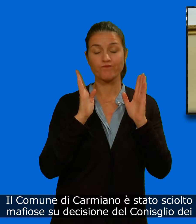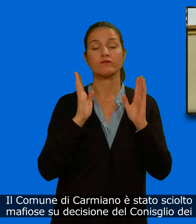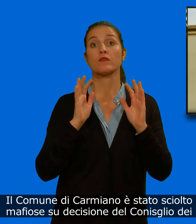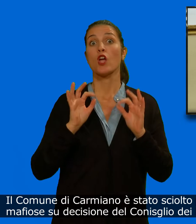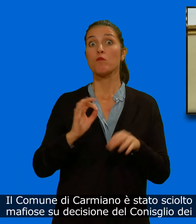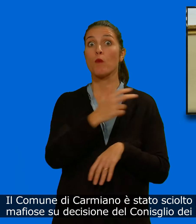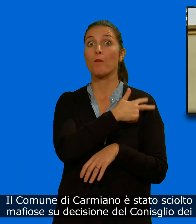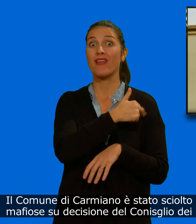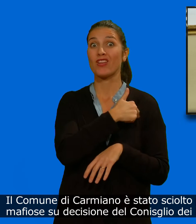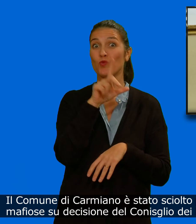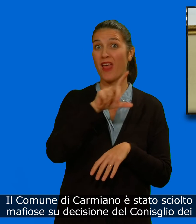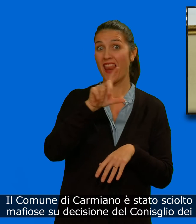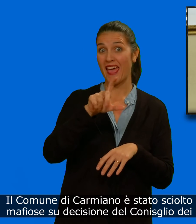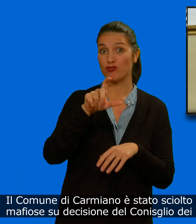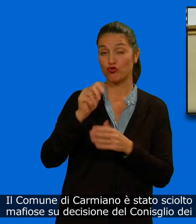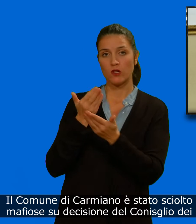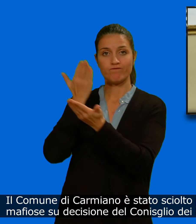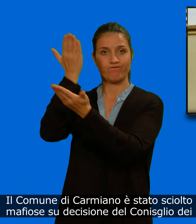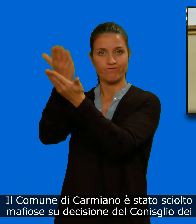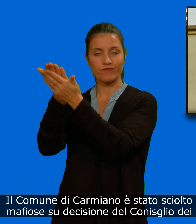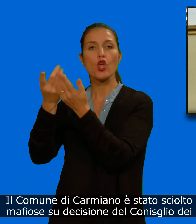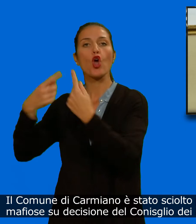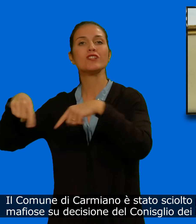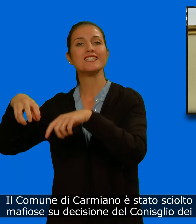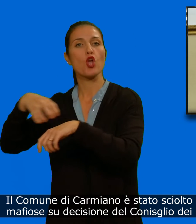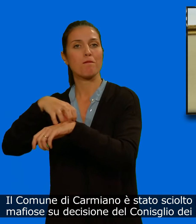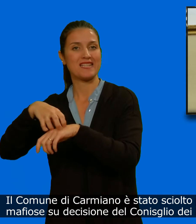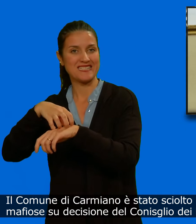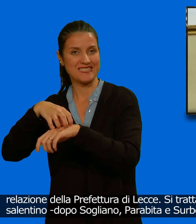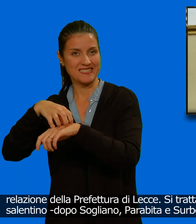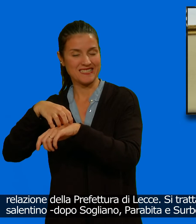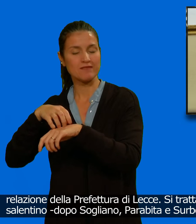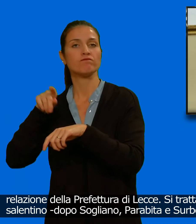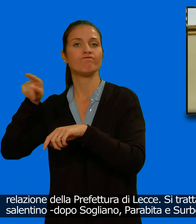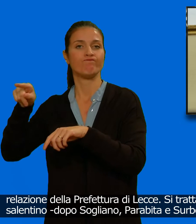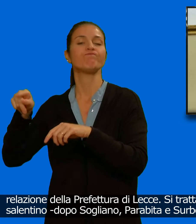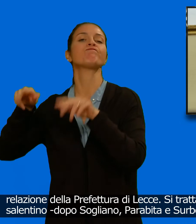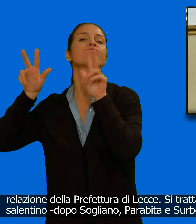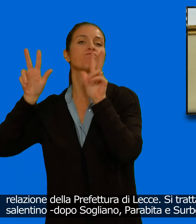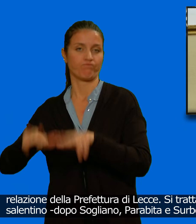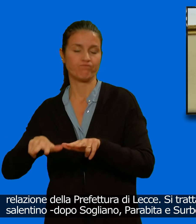decisione del Consiglio dei Ministri, che ha recepito la relazione della Prefettura di Lecce.